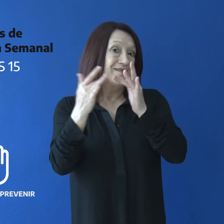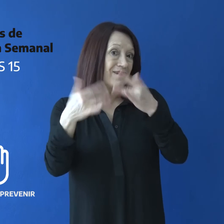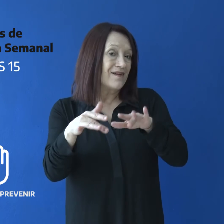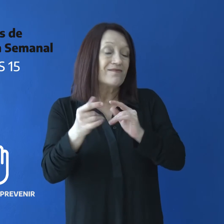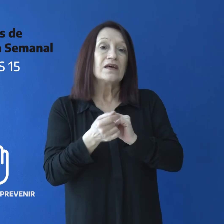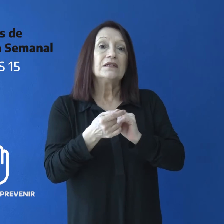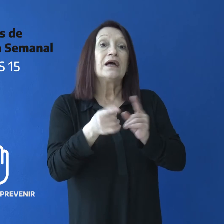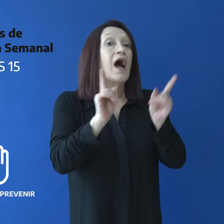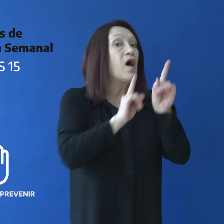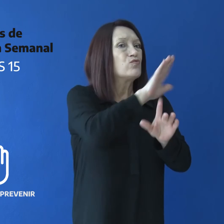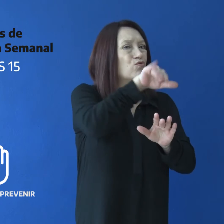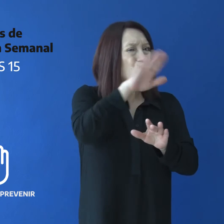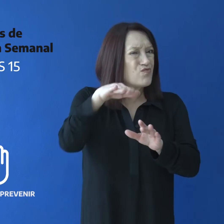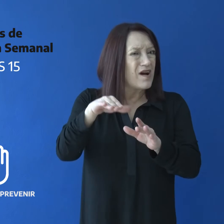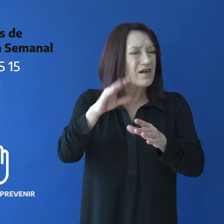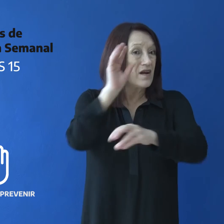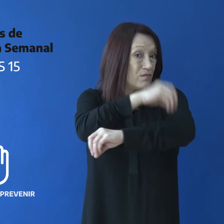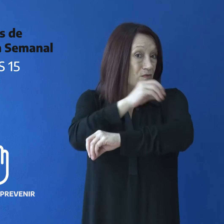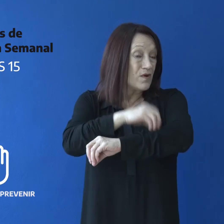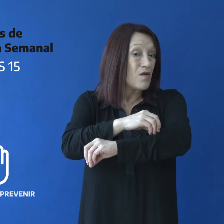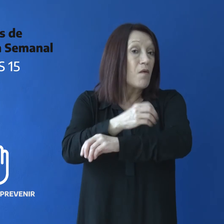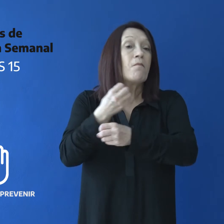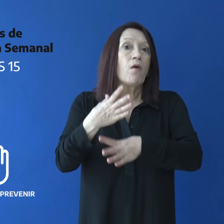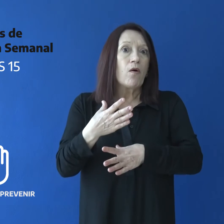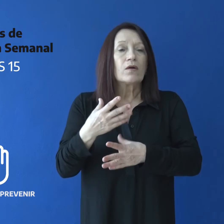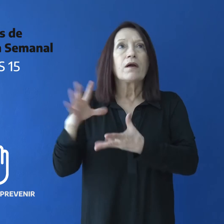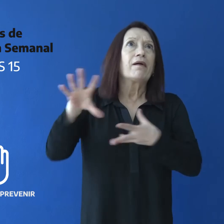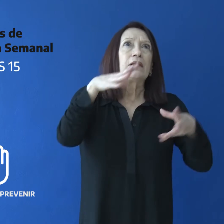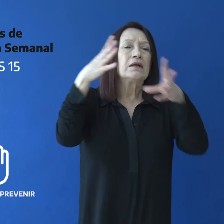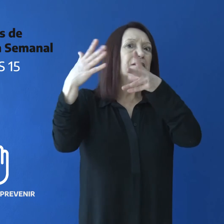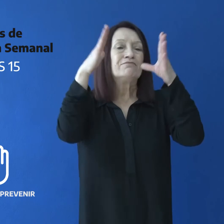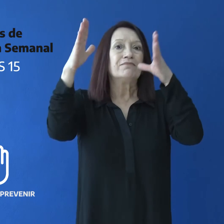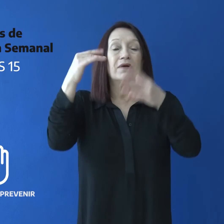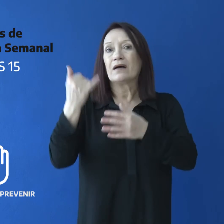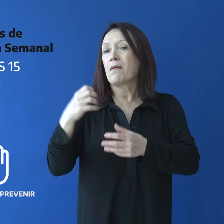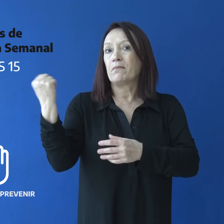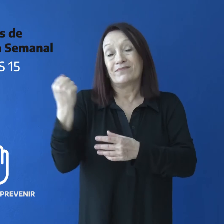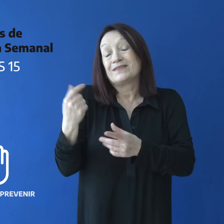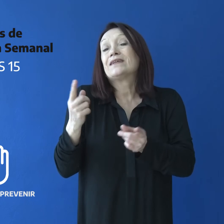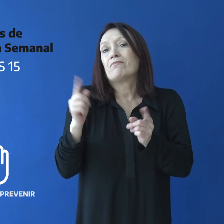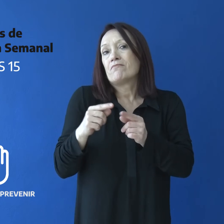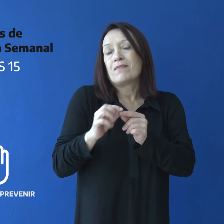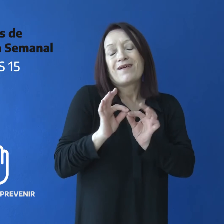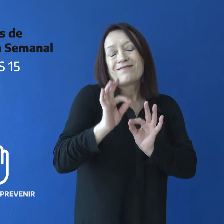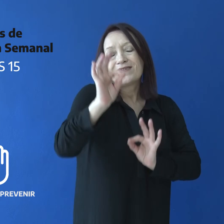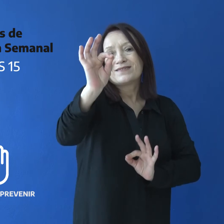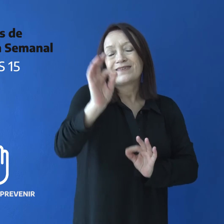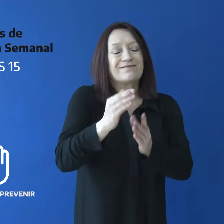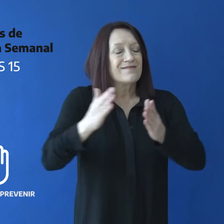presentan en algunas localidades de la provincia, dadas las características demográficas y de extensión